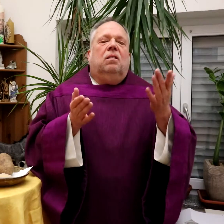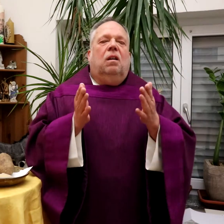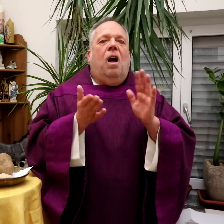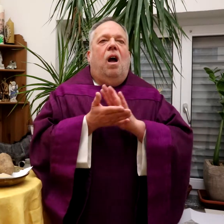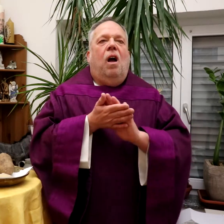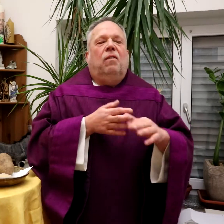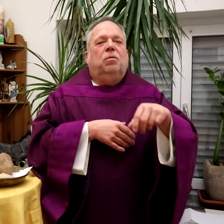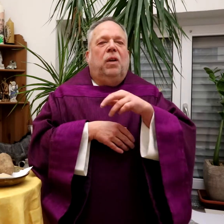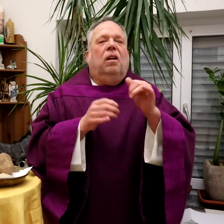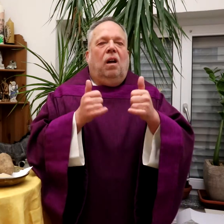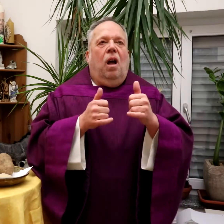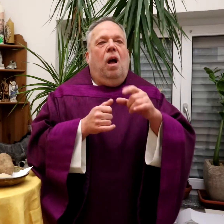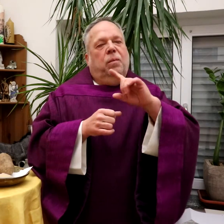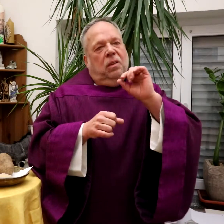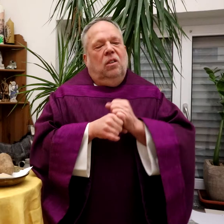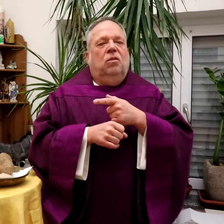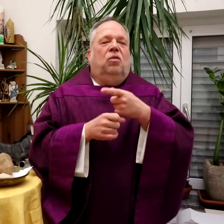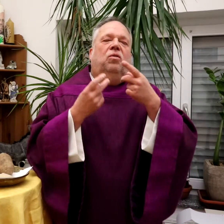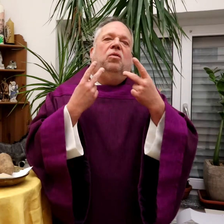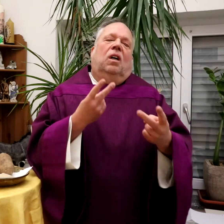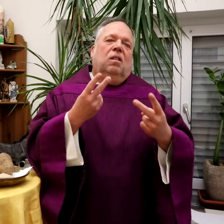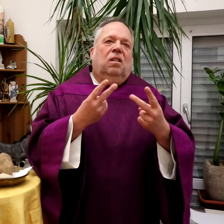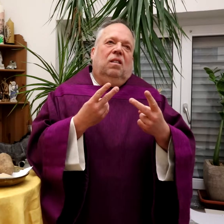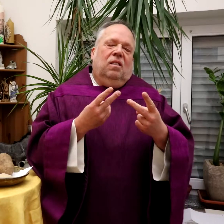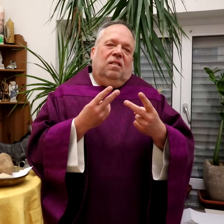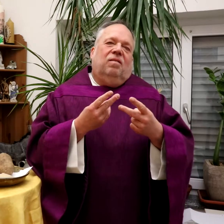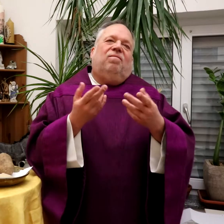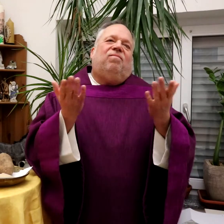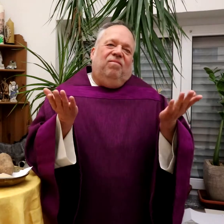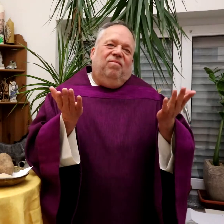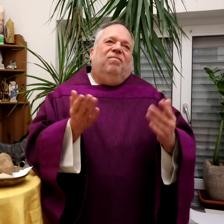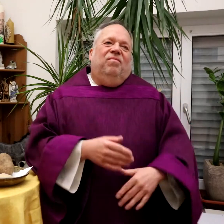Vertrauen fördern. Einfach spazieren gehen, ja, aber es ist auch wichtig.